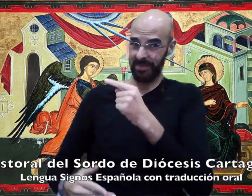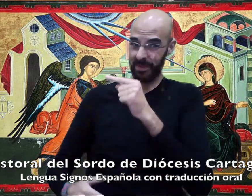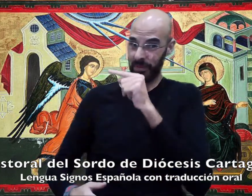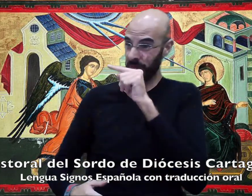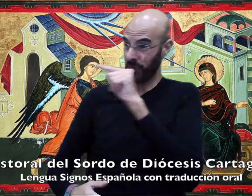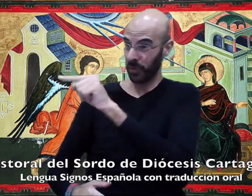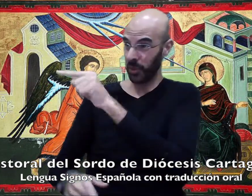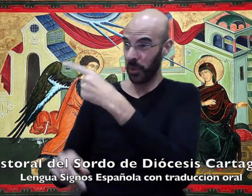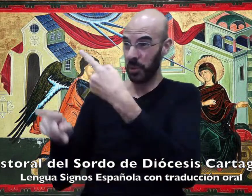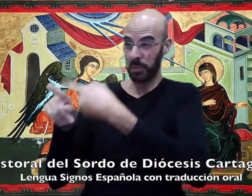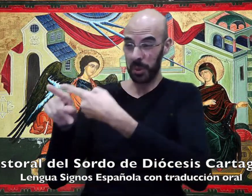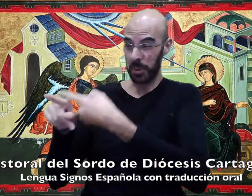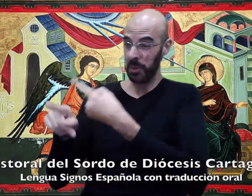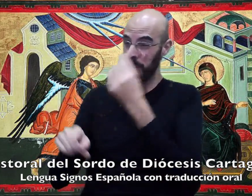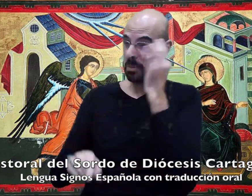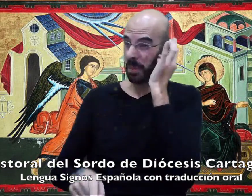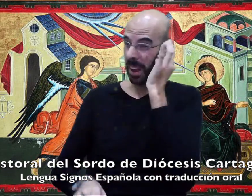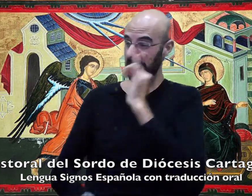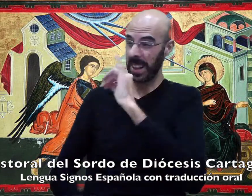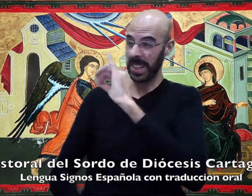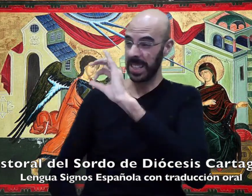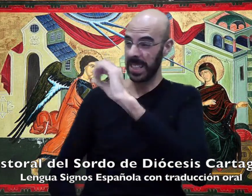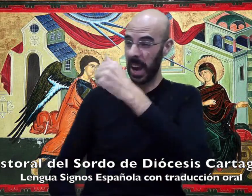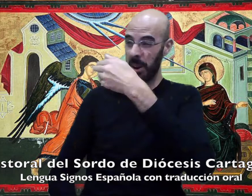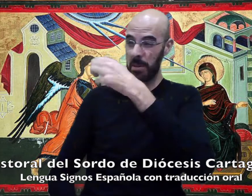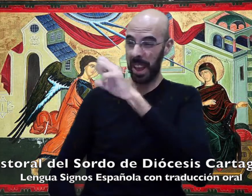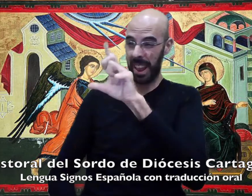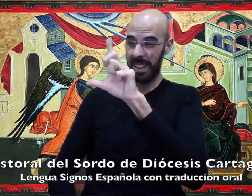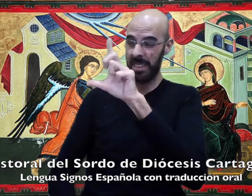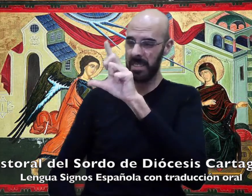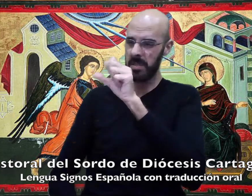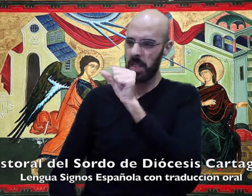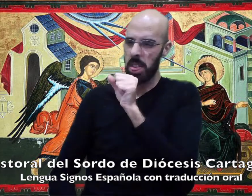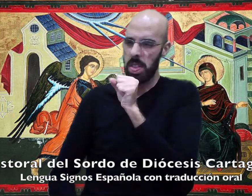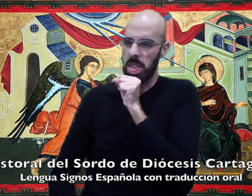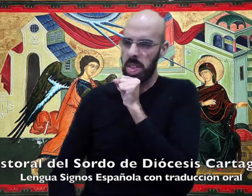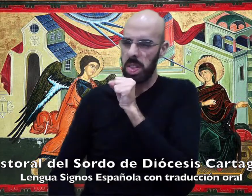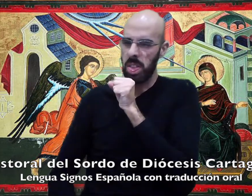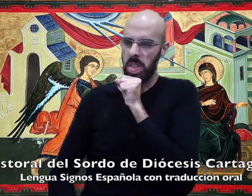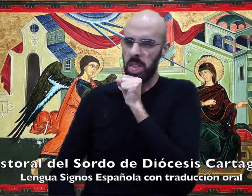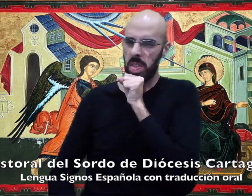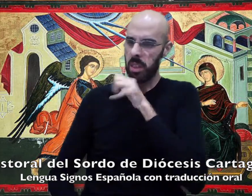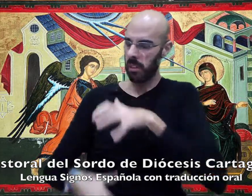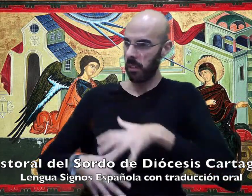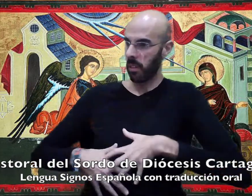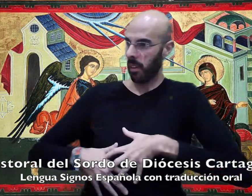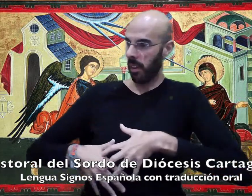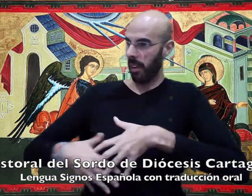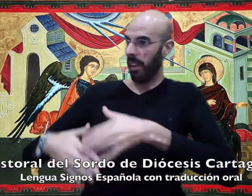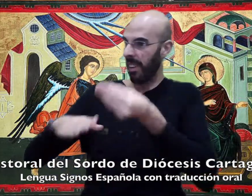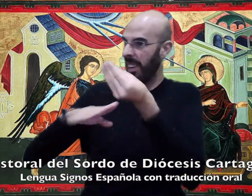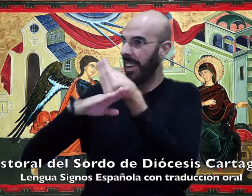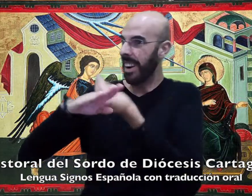Ahí tienes a tu pariente, Isabel, que a pesar de su vejez,